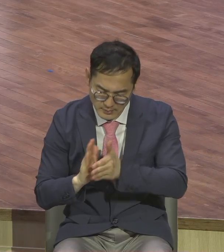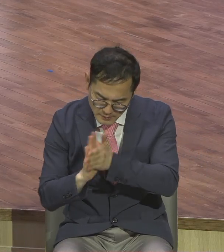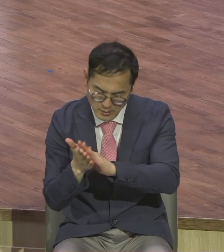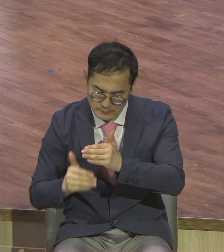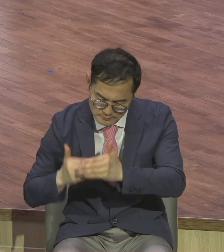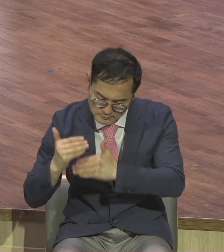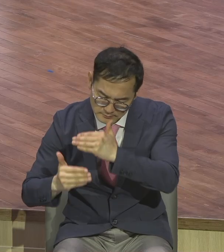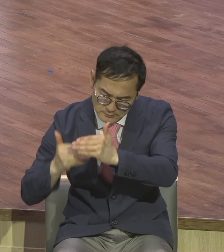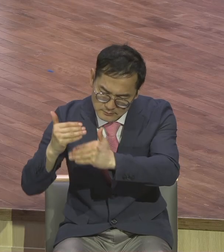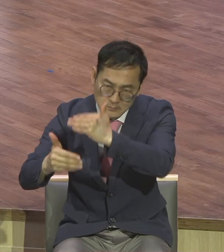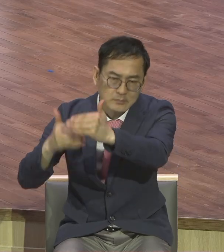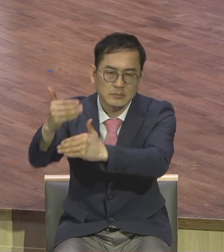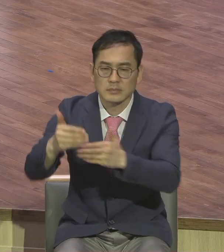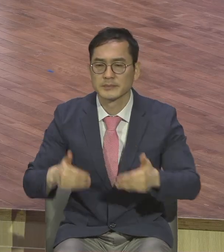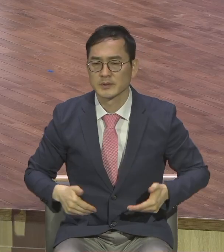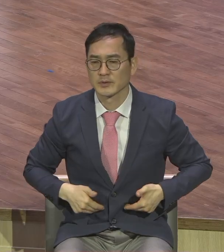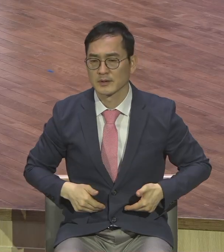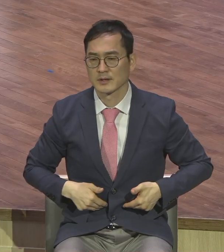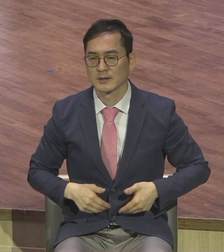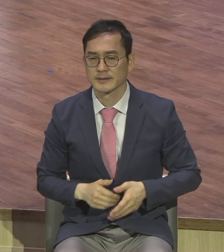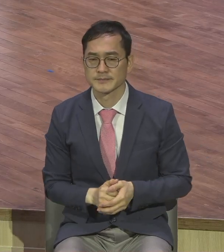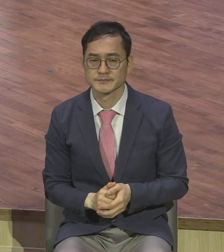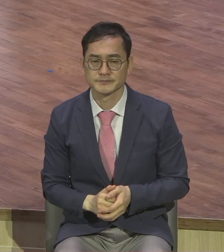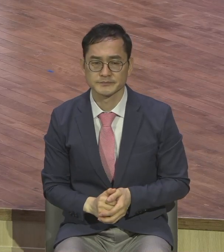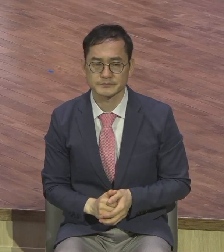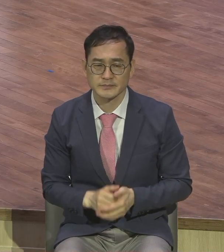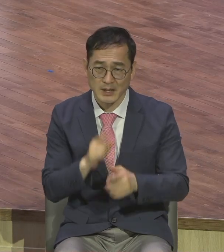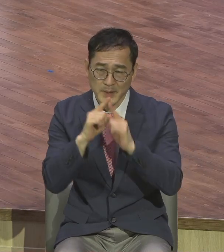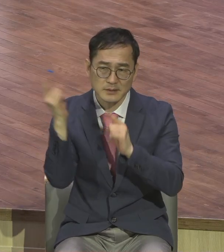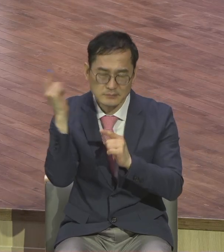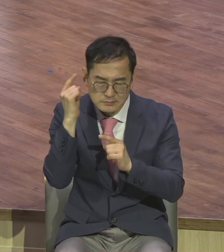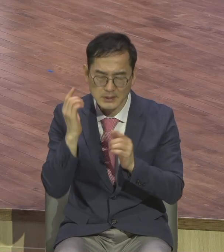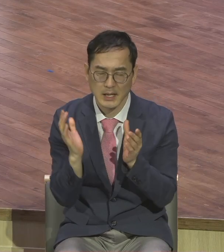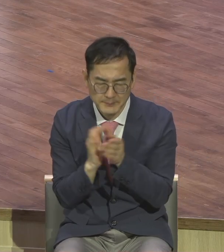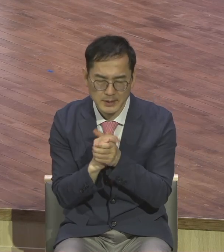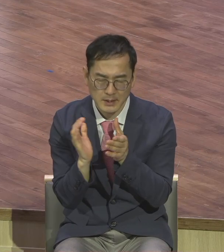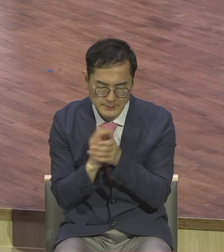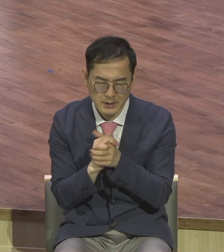말씀을 들을 때마다 결단하고 결심하고 변화되어야